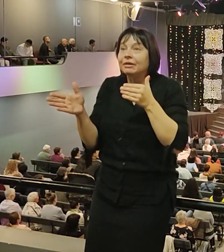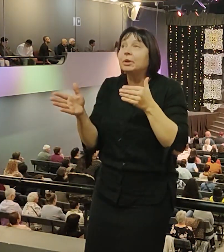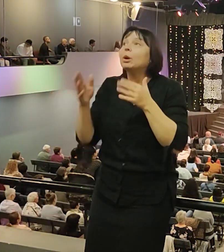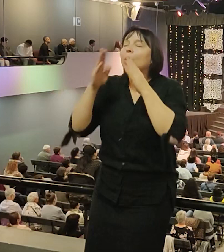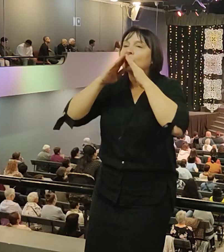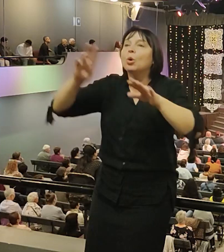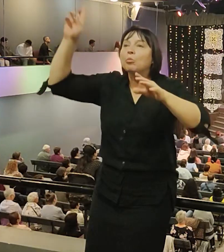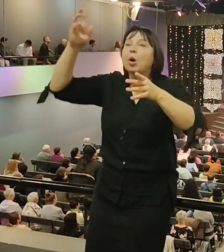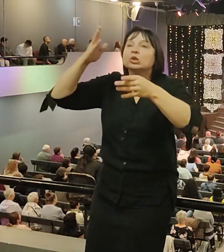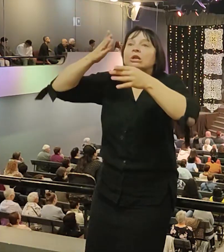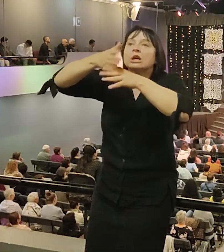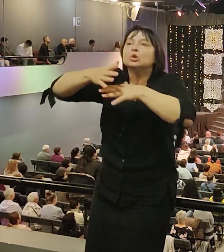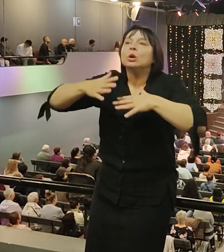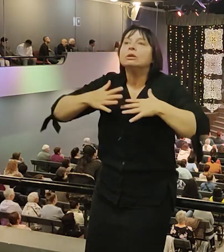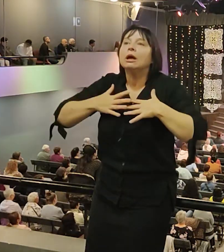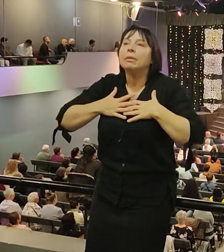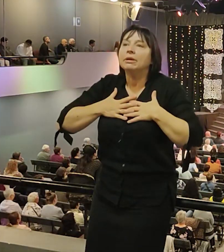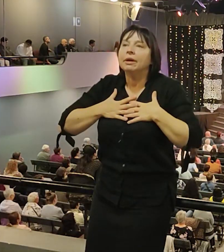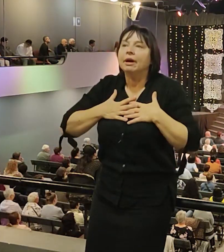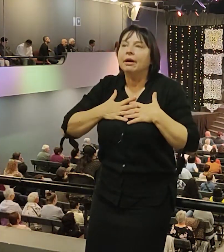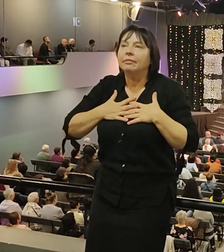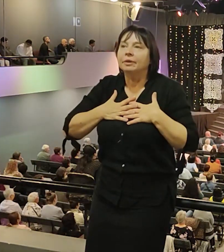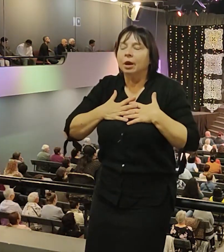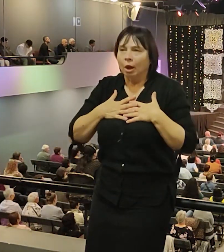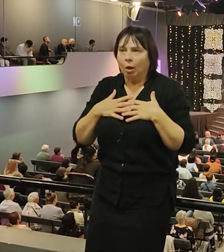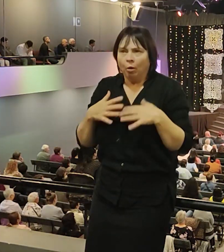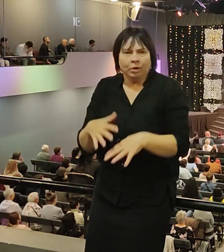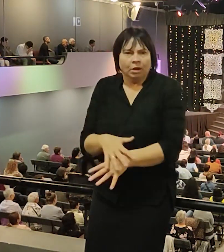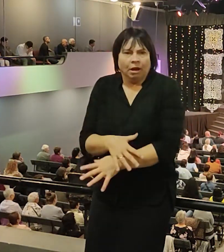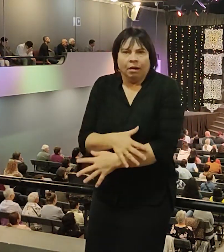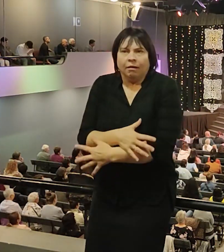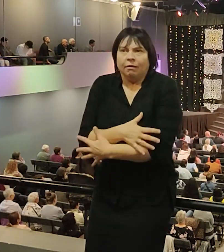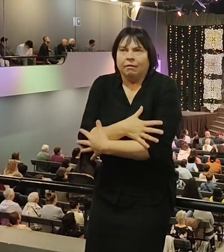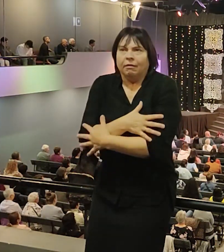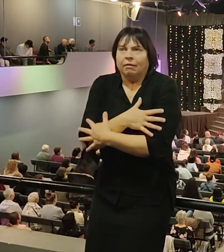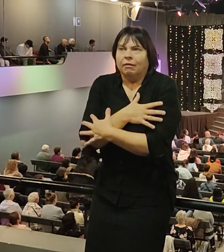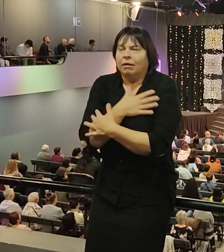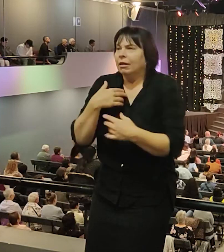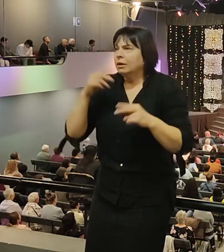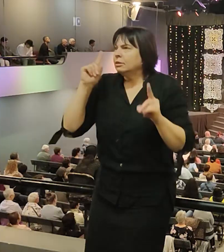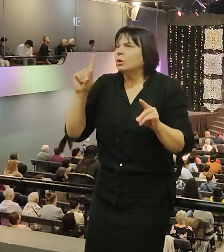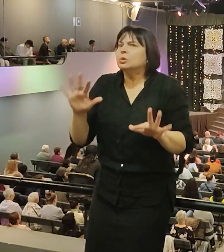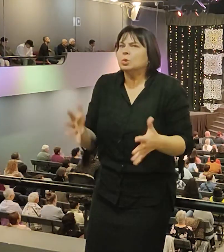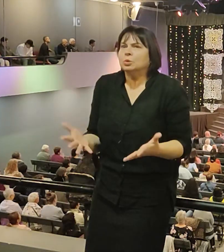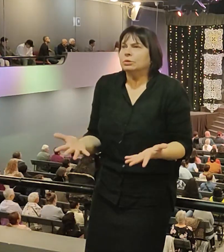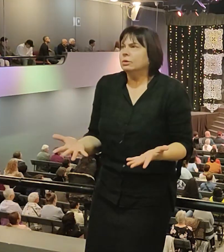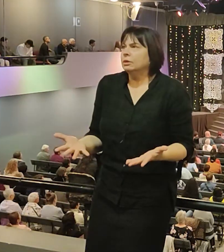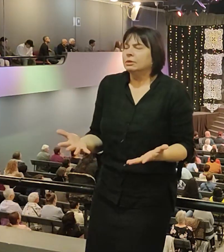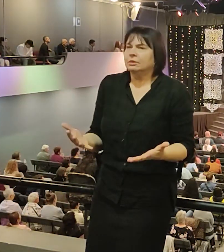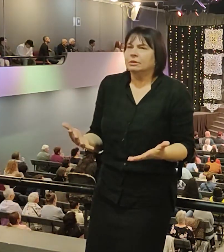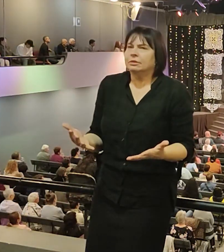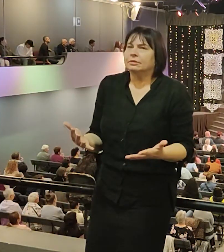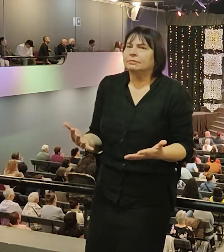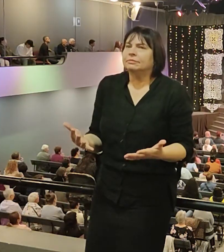Божий сошел на него. Он меня по всему тешит. Он говорит, у меня мурашки всегда по всему телу были. Я не знал, что такое. По всему телу пошли